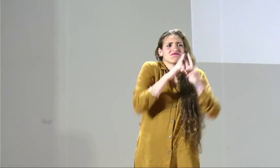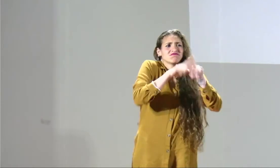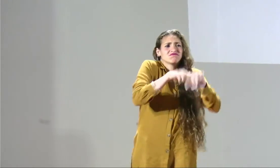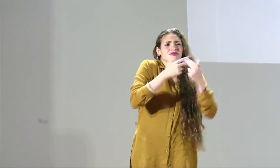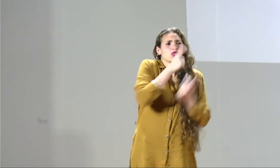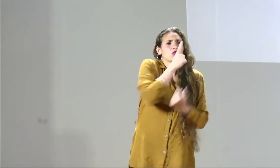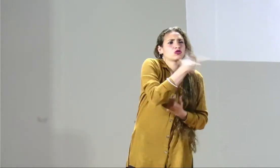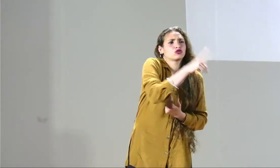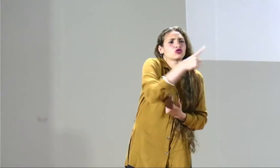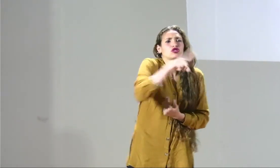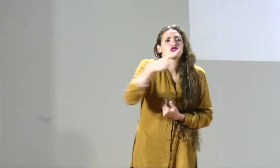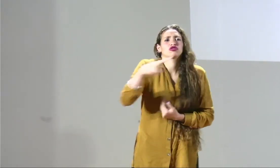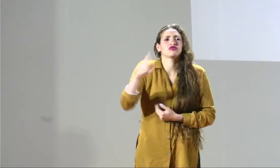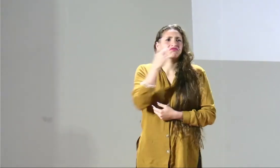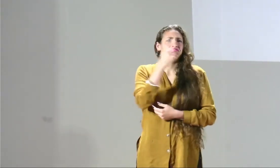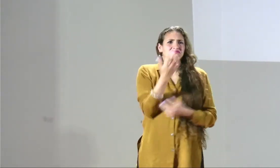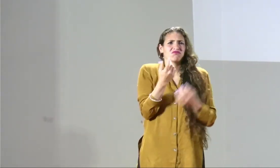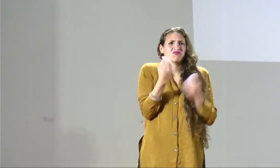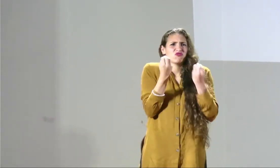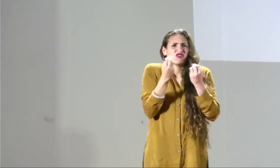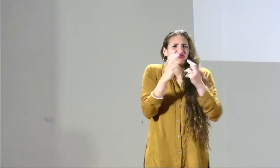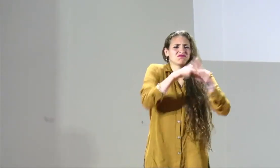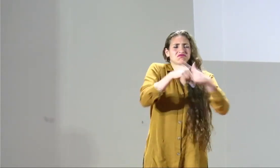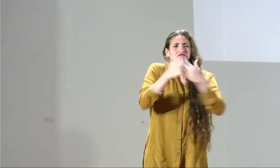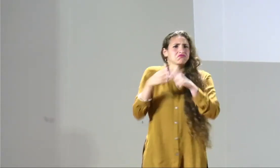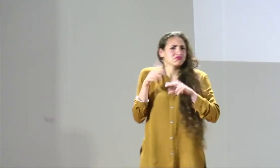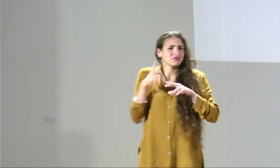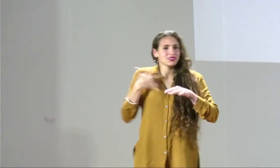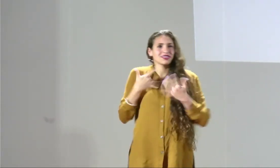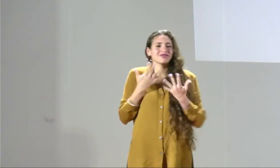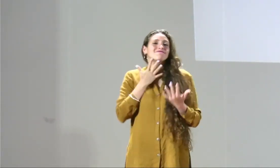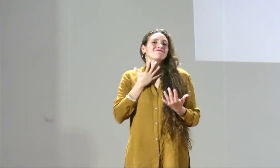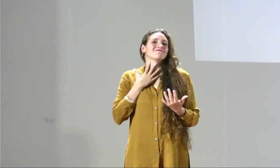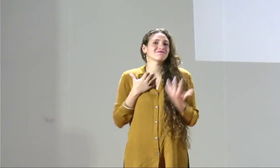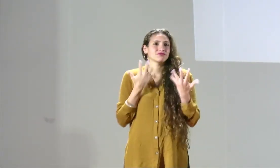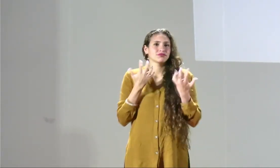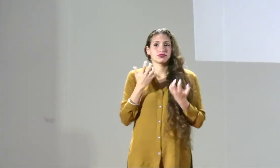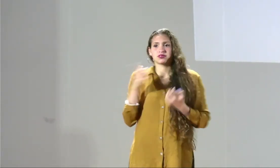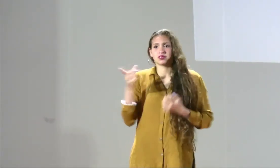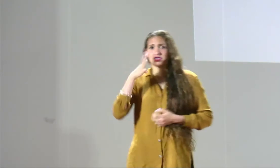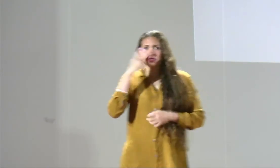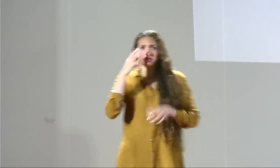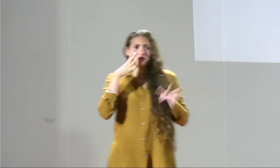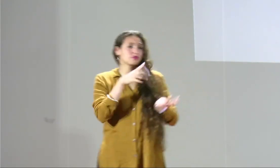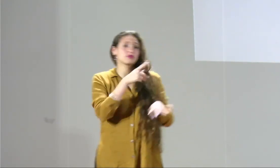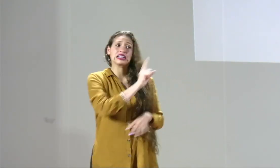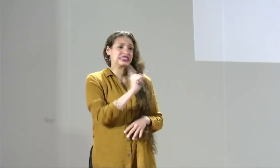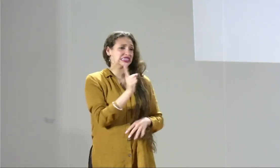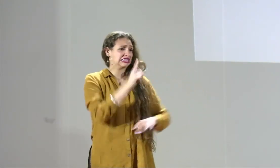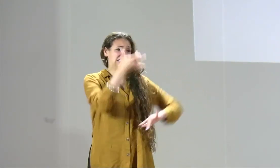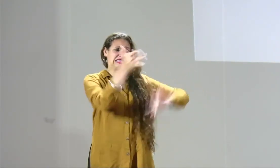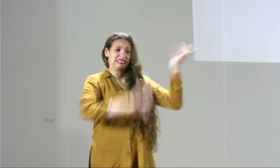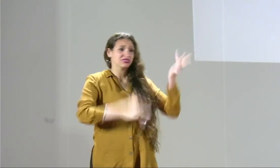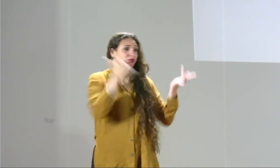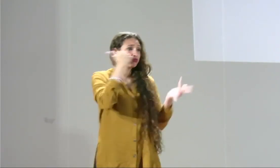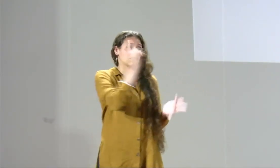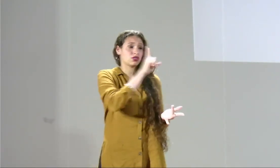nos prohíben. También, pues, digamos, si nosotras las mujeres de pronto sentimos la